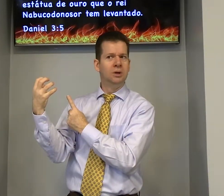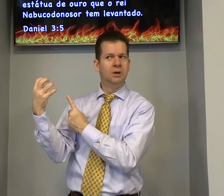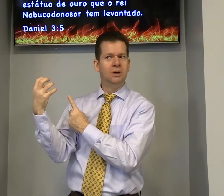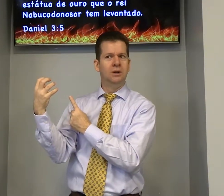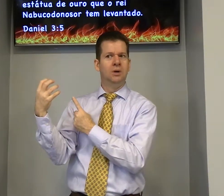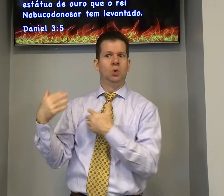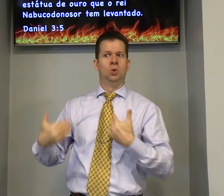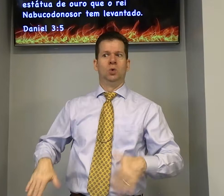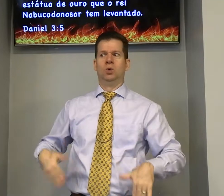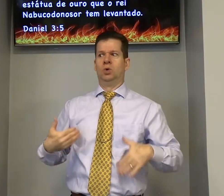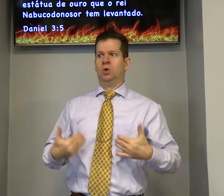pressão.